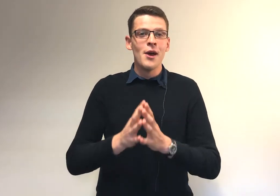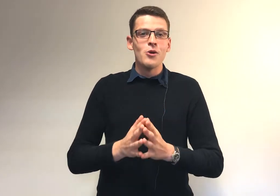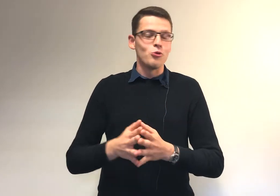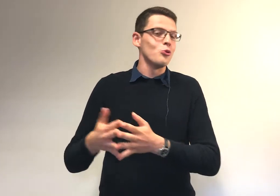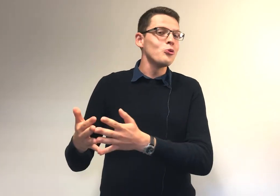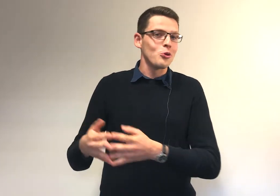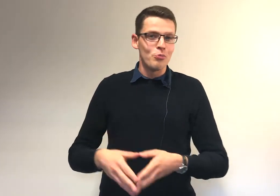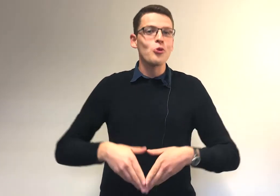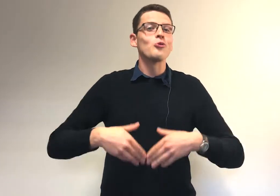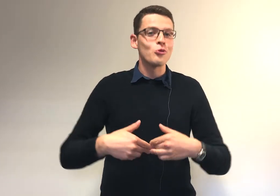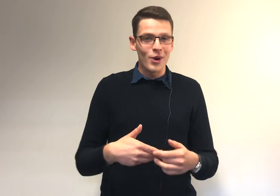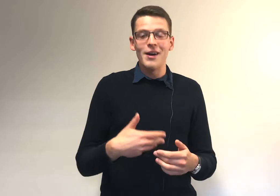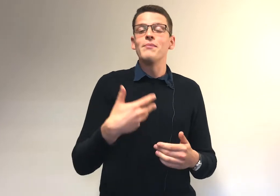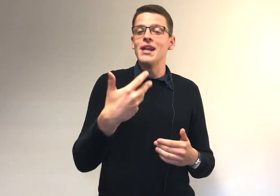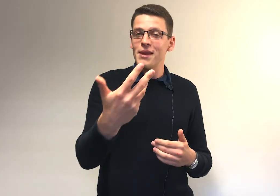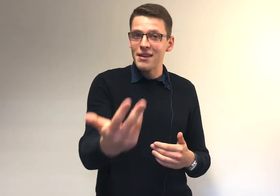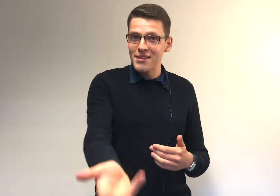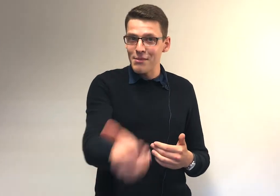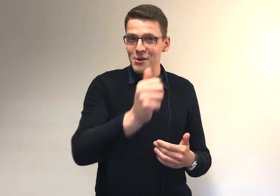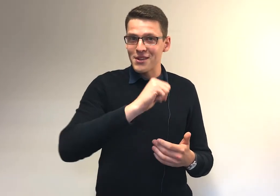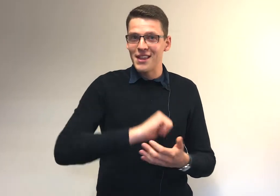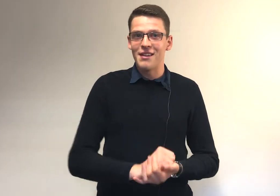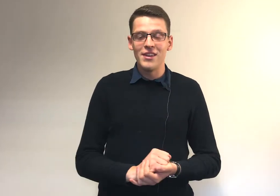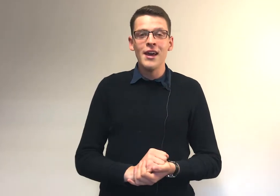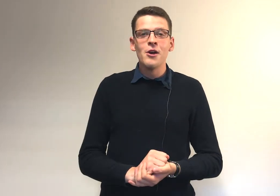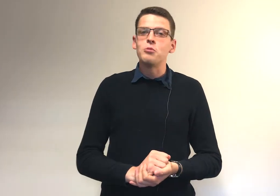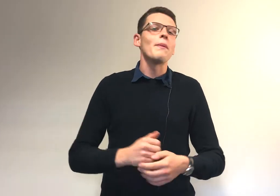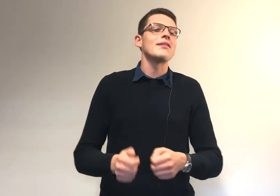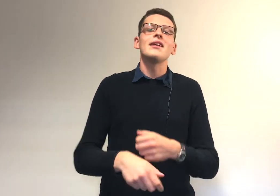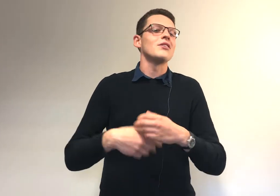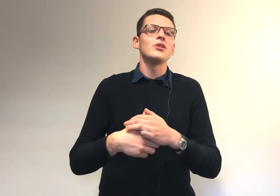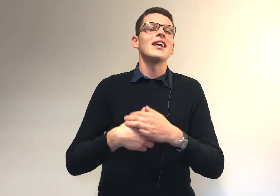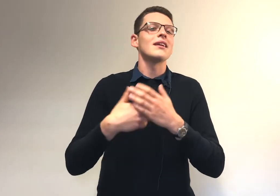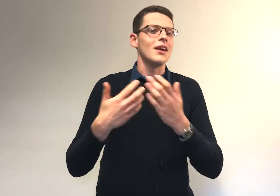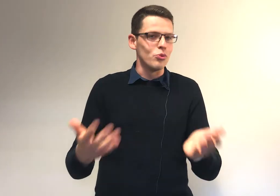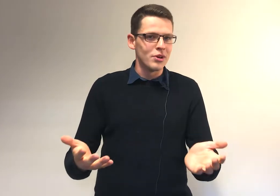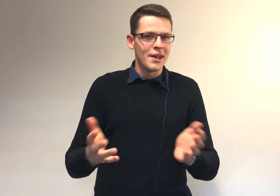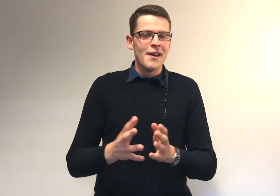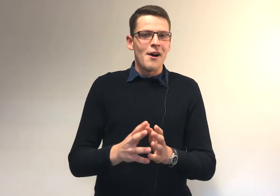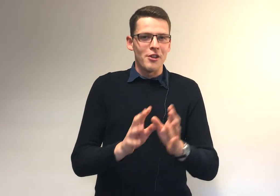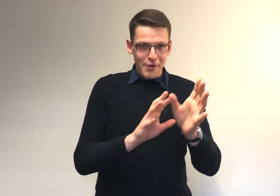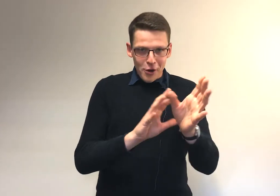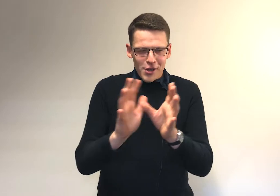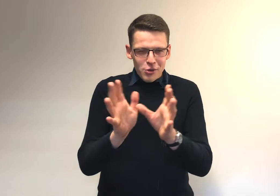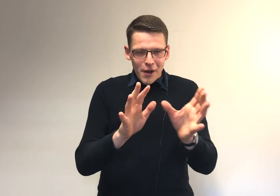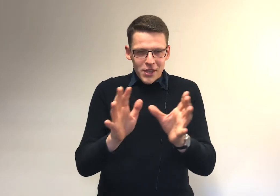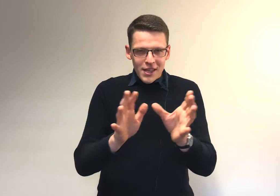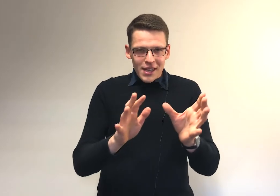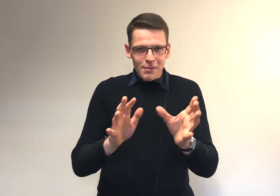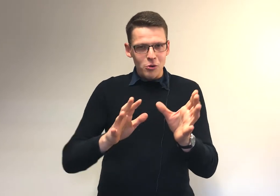Tu te doutes que pour que ce soit bel et bien ses meilleures années de ta vie, tu ne pas passer ta journée derrière tes cours. En effet, il faut réussir à trouver un petit équilibre entre